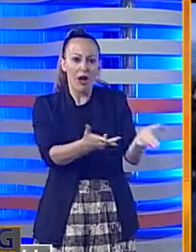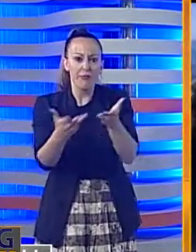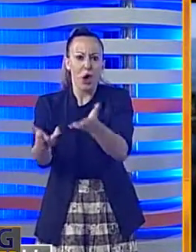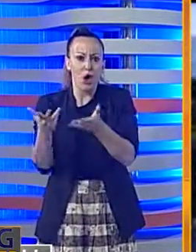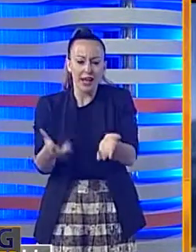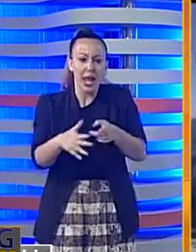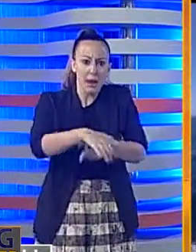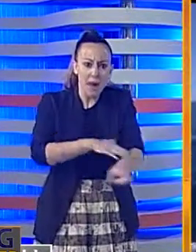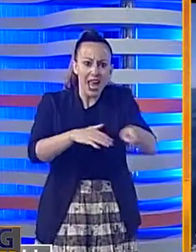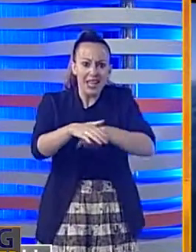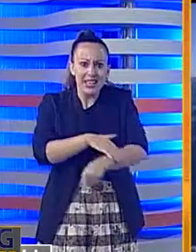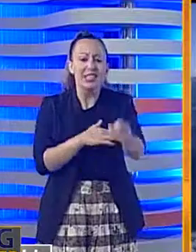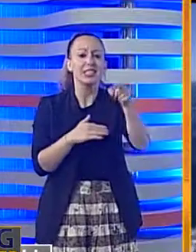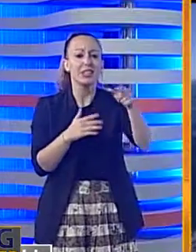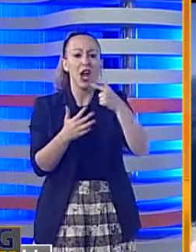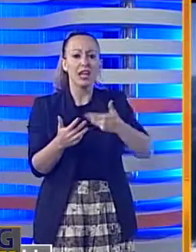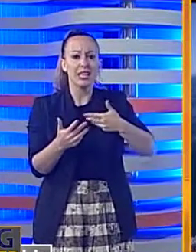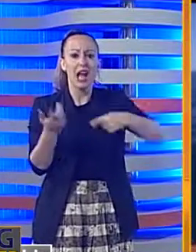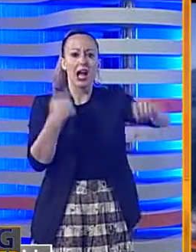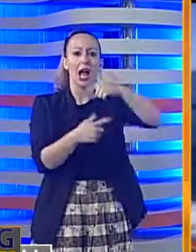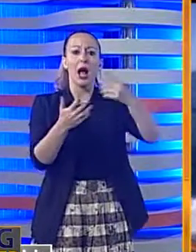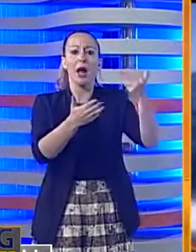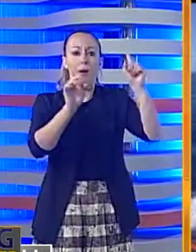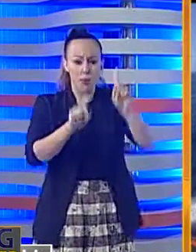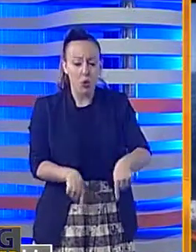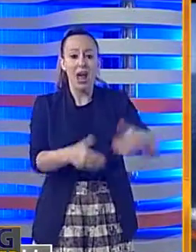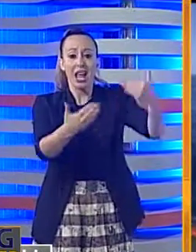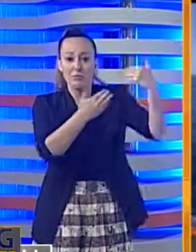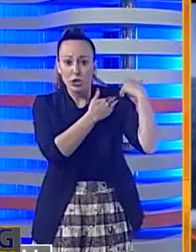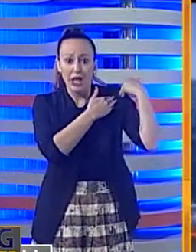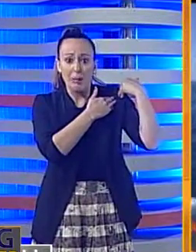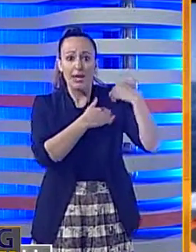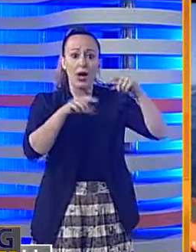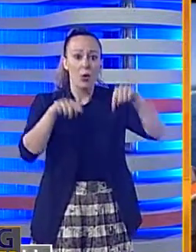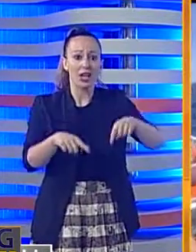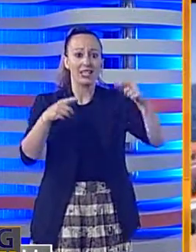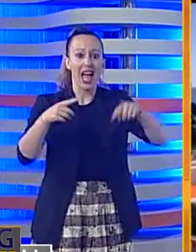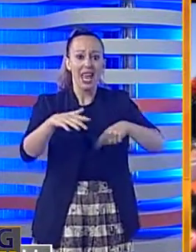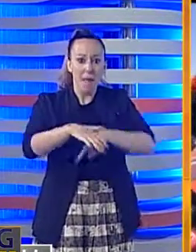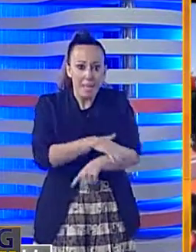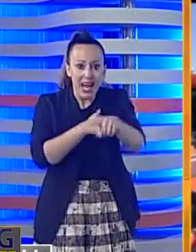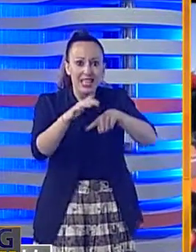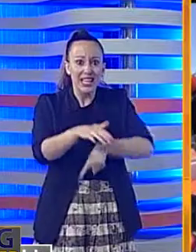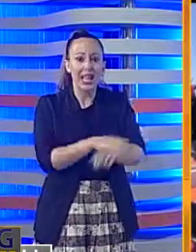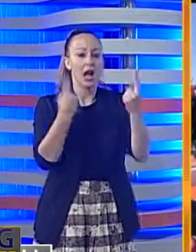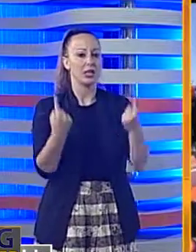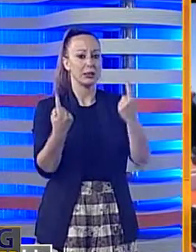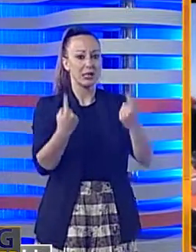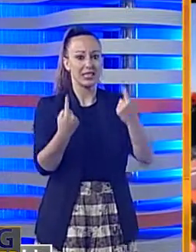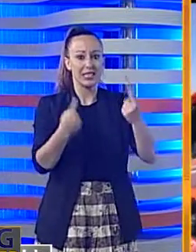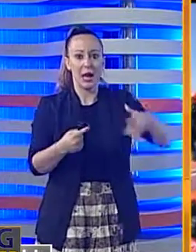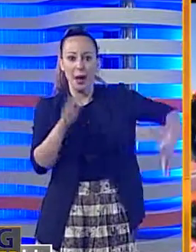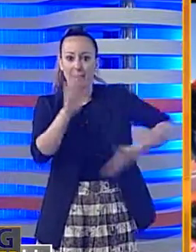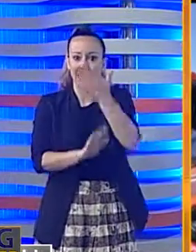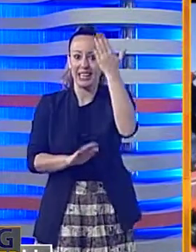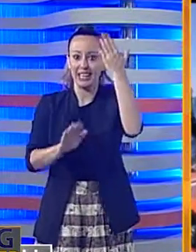omicidio aggravato e favoreggiamento di immigrazione clandestina. Sarebbe poi responsabile di torture